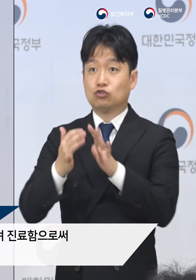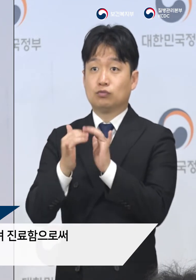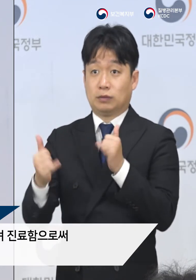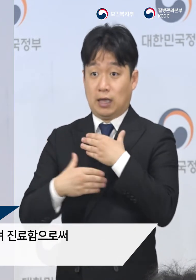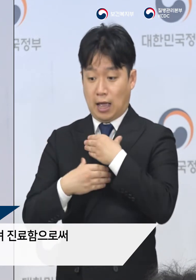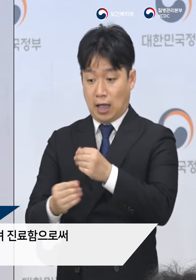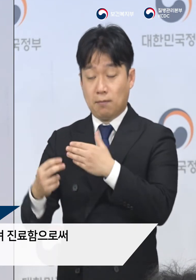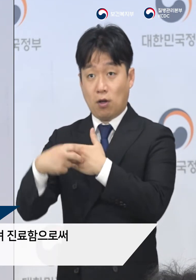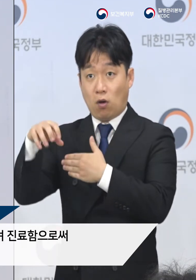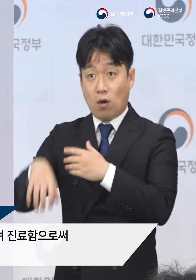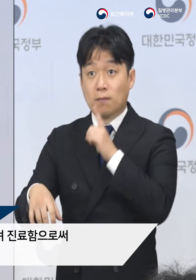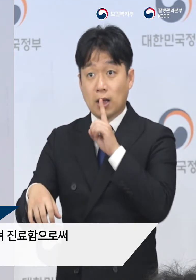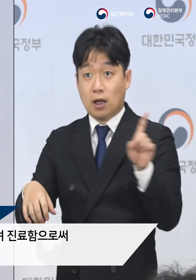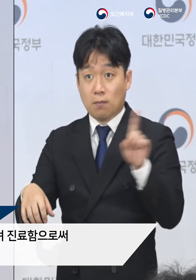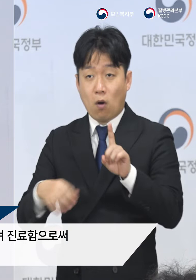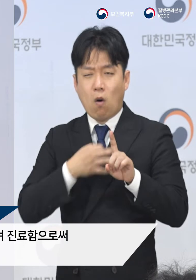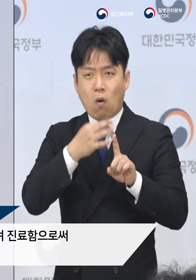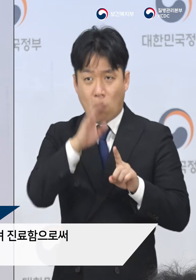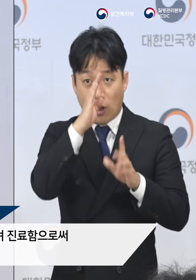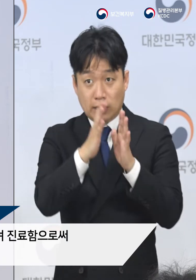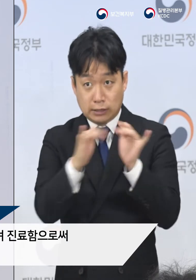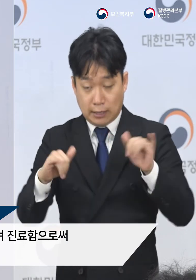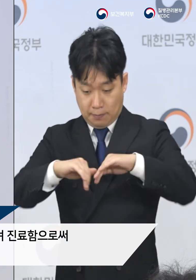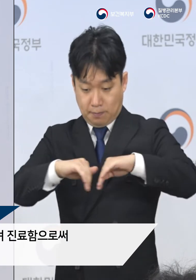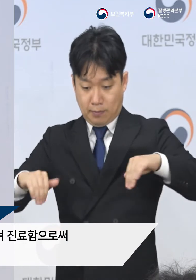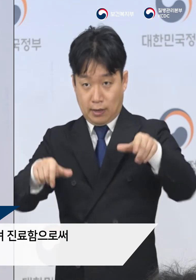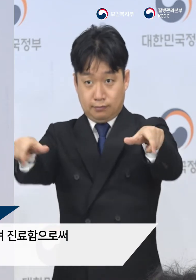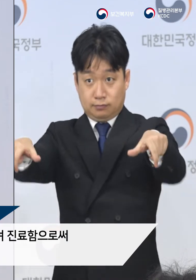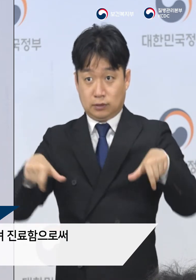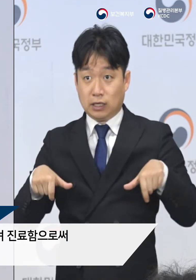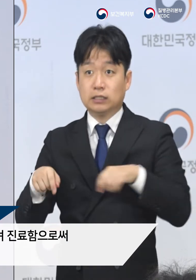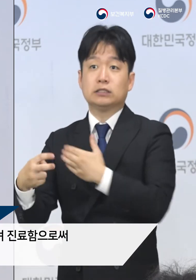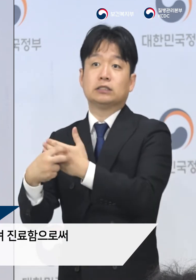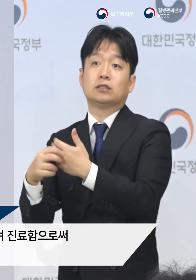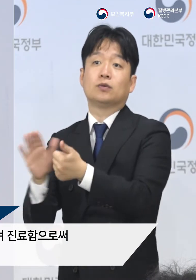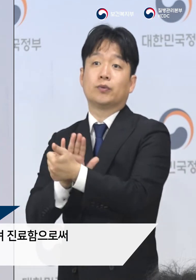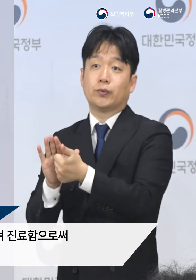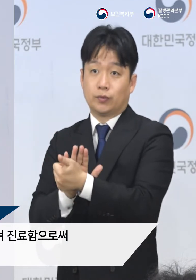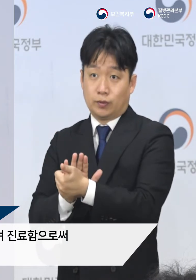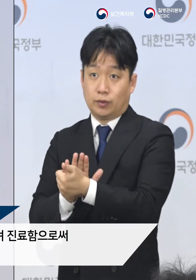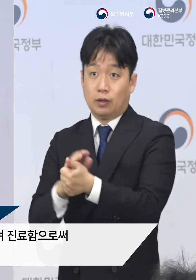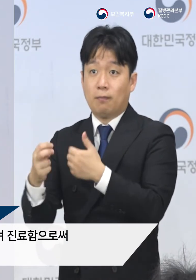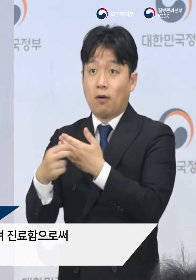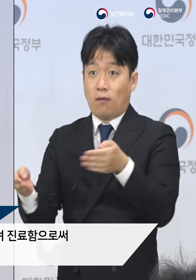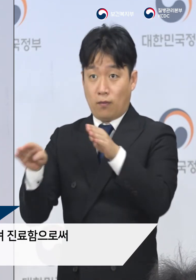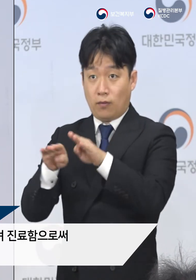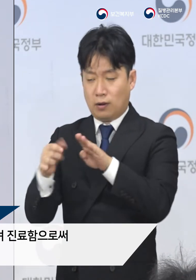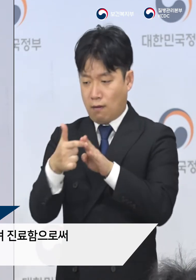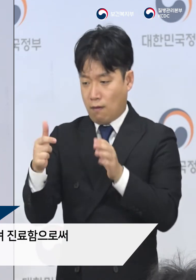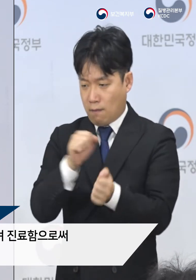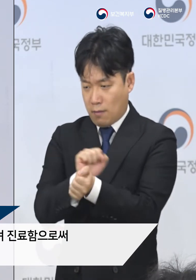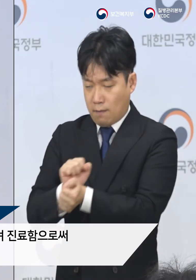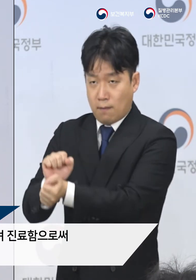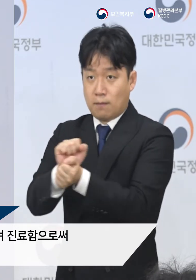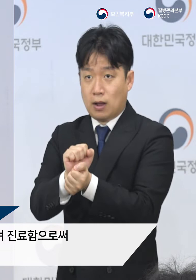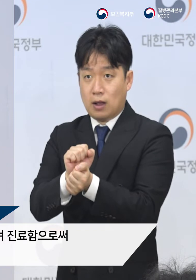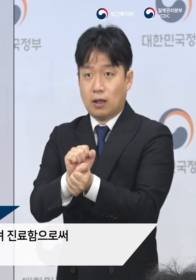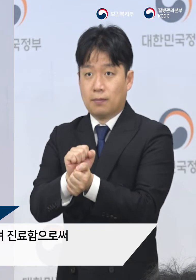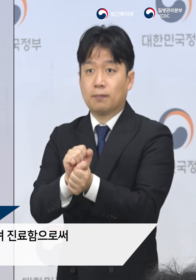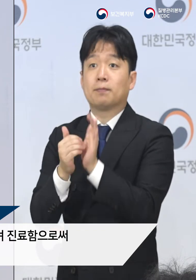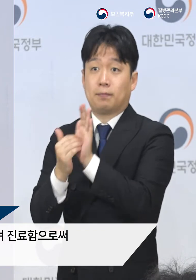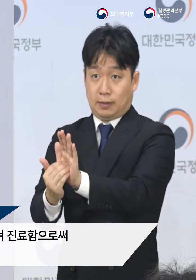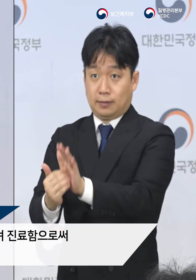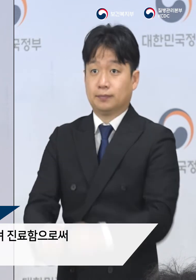국민안심병원은 호흡기 환자를 다른 환자와 분리하여 진료함으로써 병원 내 대규모 감염 확산을 차단하는